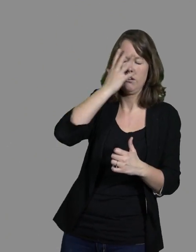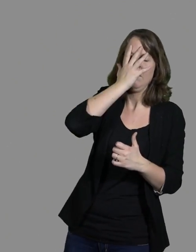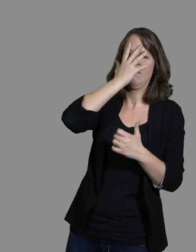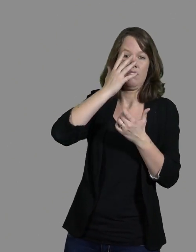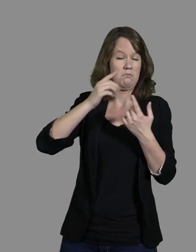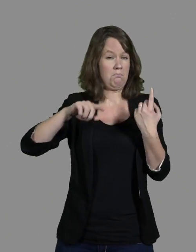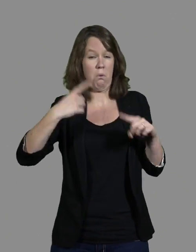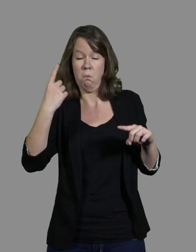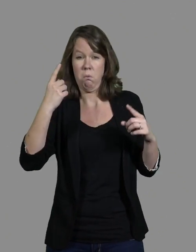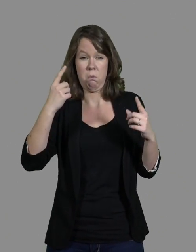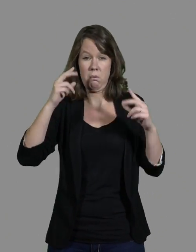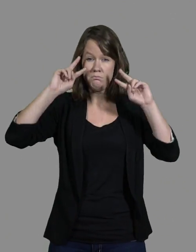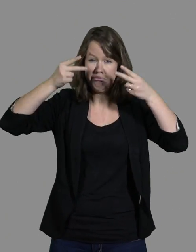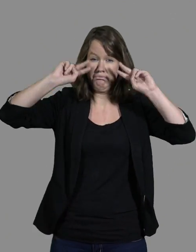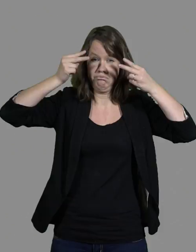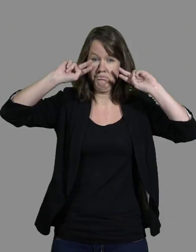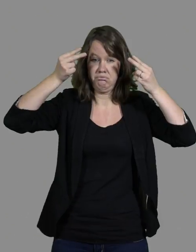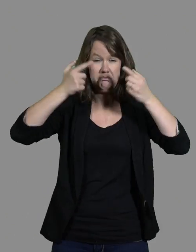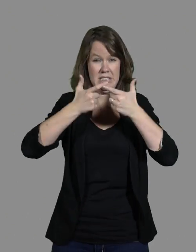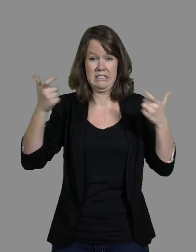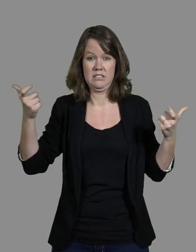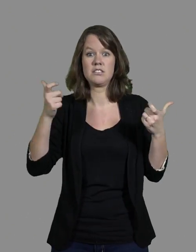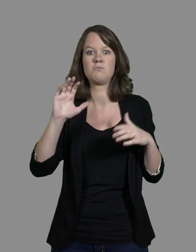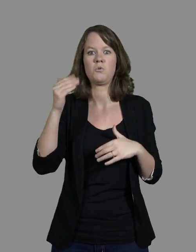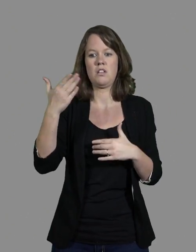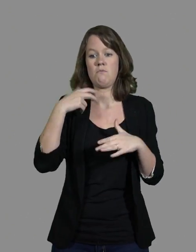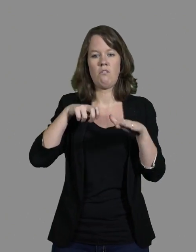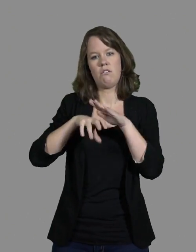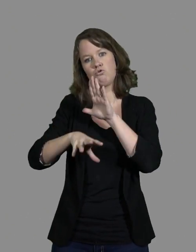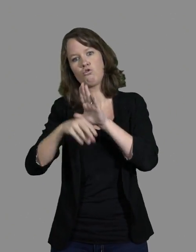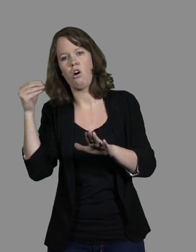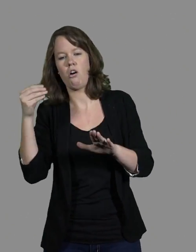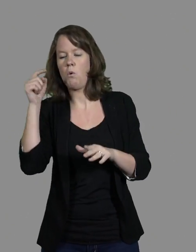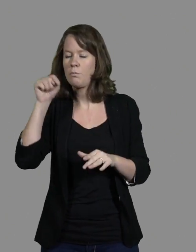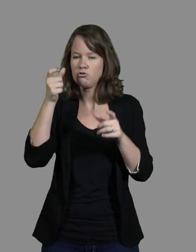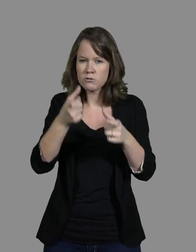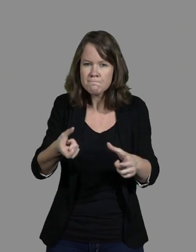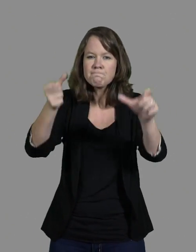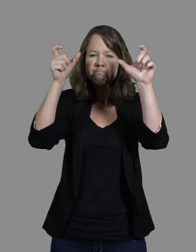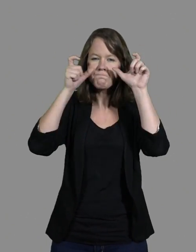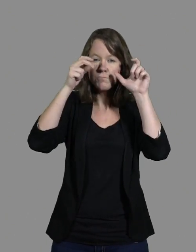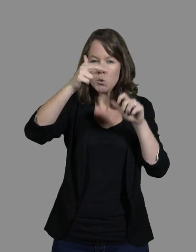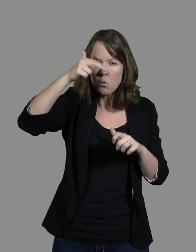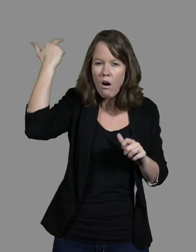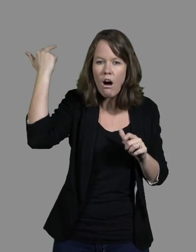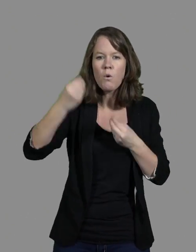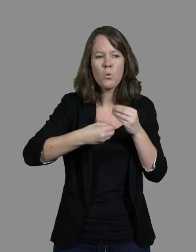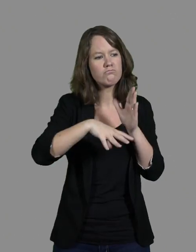problèmes. Donc, quand je vais dehors, j'ai les lunettes. Quand je suis en dehors de chez moi, que je suis chez les gens, j'ai mes lunettes.